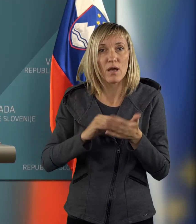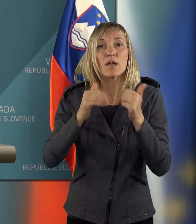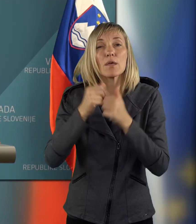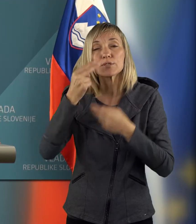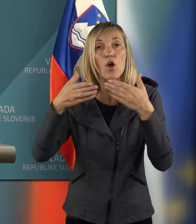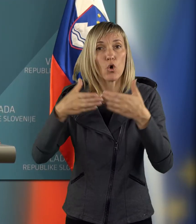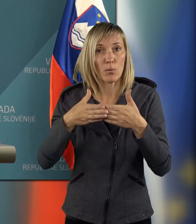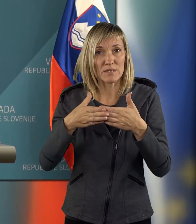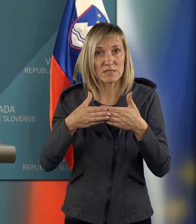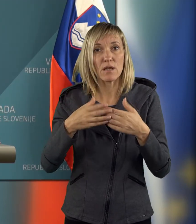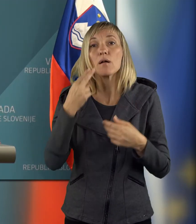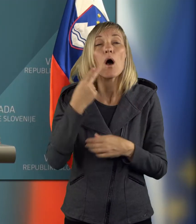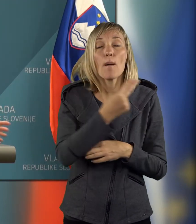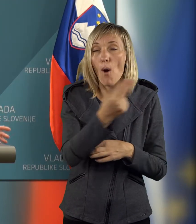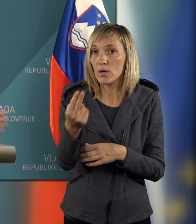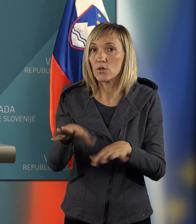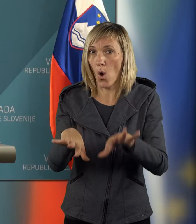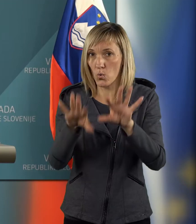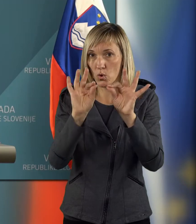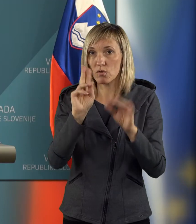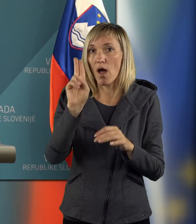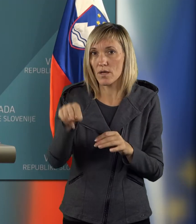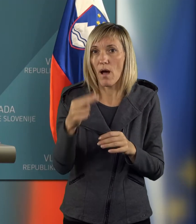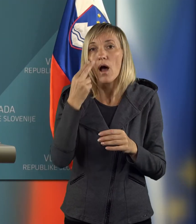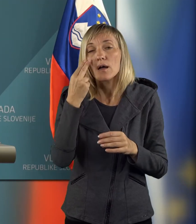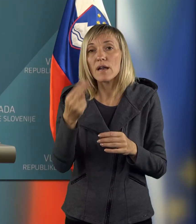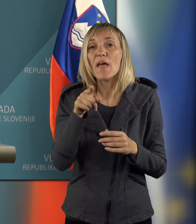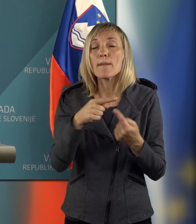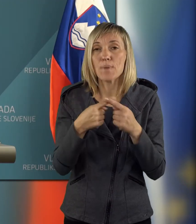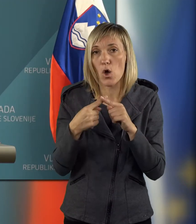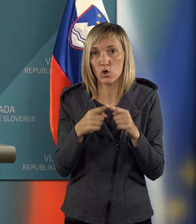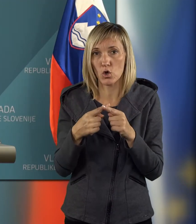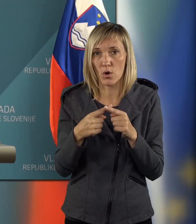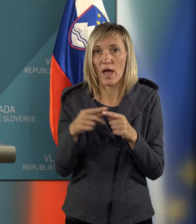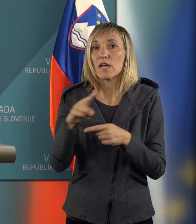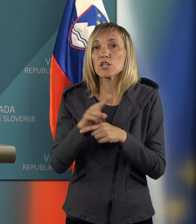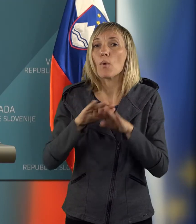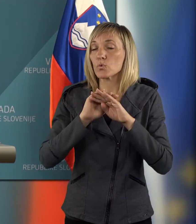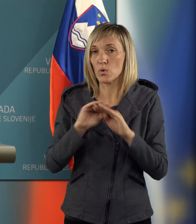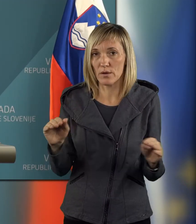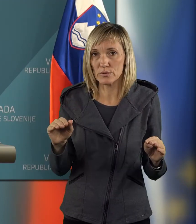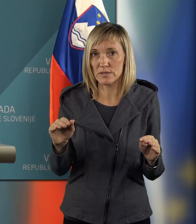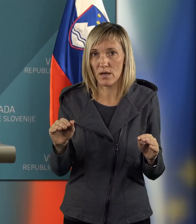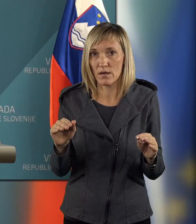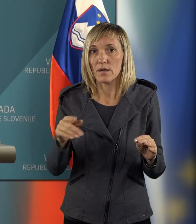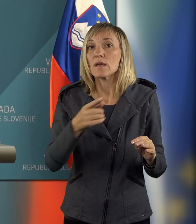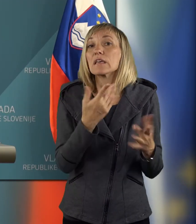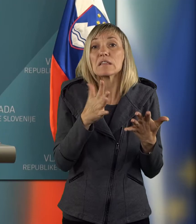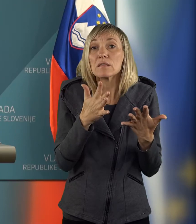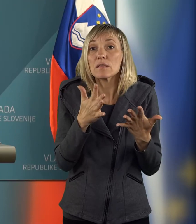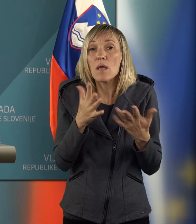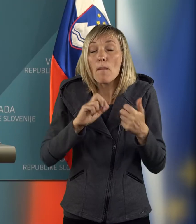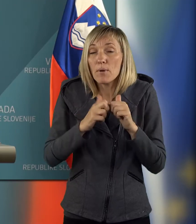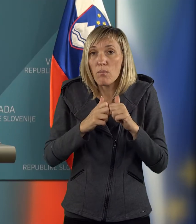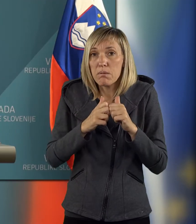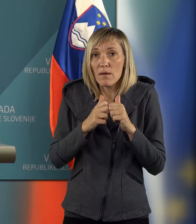komisija strokovnjakov je šla, ugotovila, da, kar se teh pogojev tiče, sponuje pogojev in ni bilo